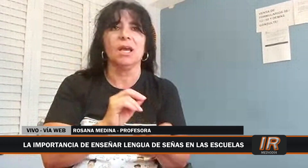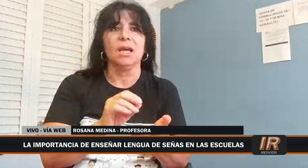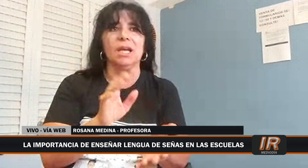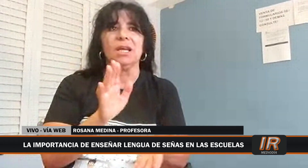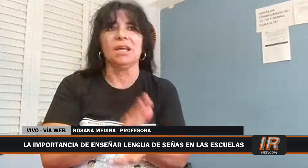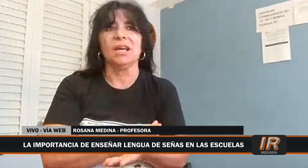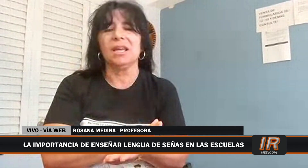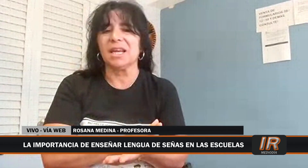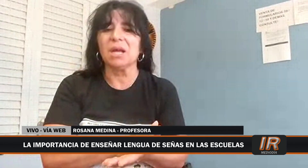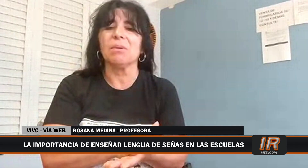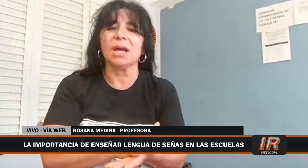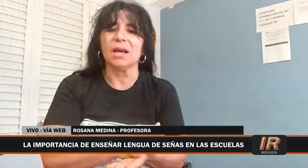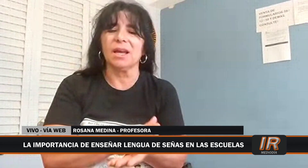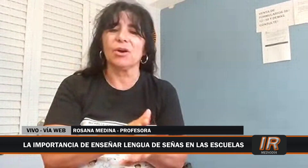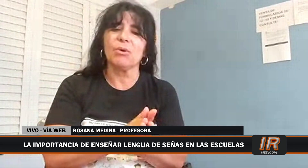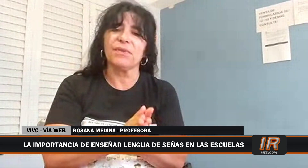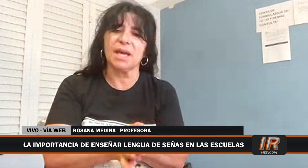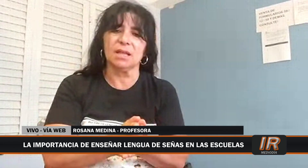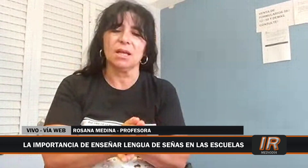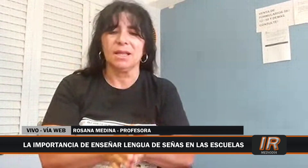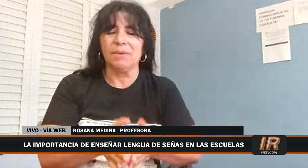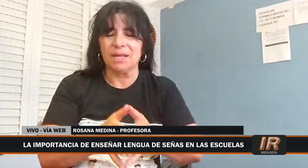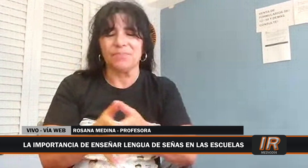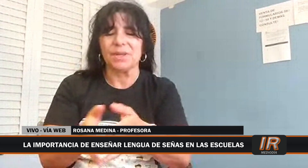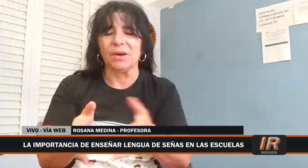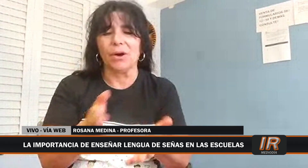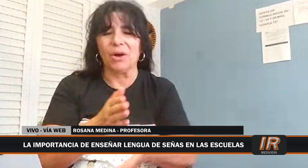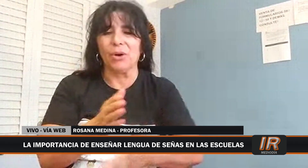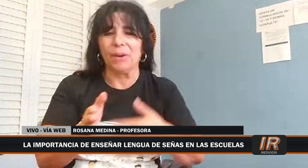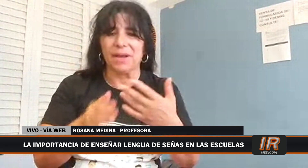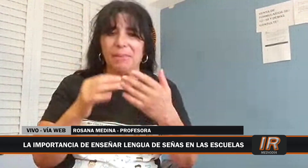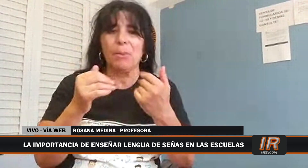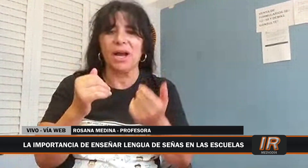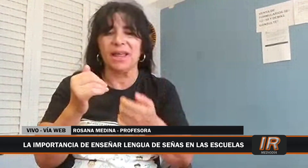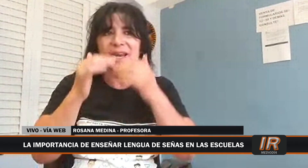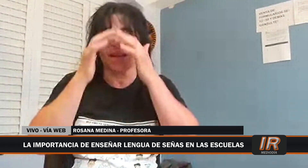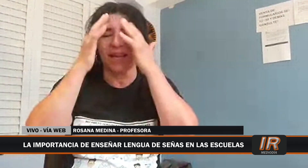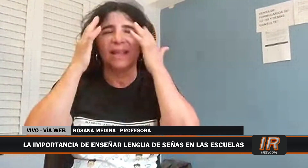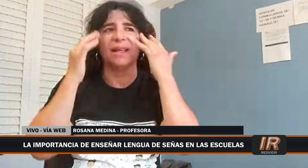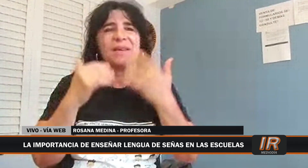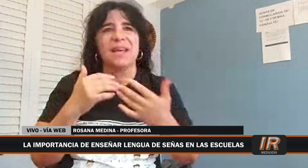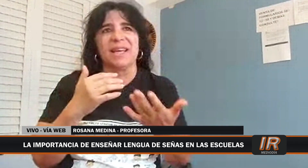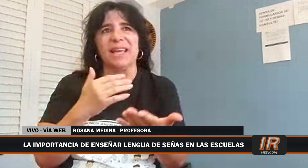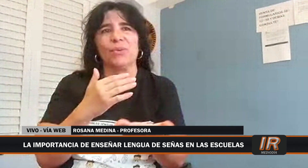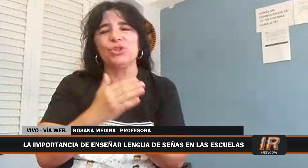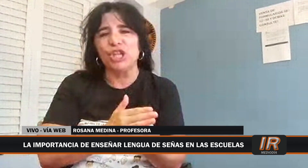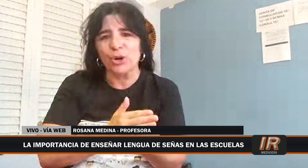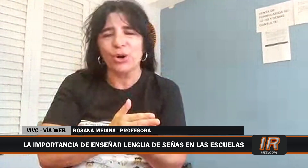y es increíble. ¿Cómo fijan? Está bien, vamos a quedar que un chico